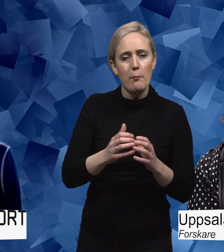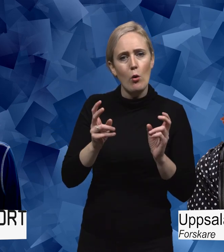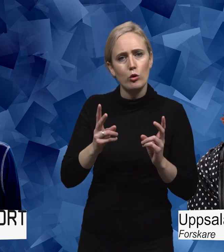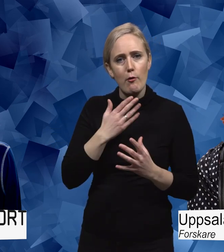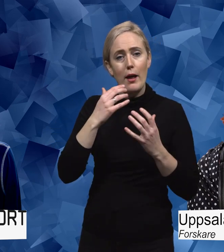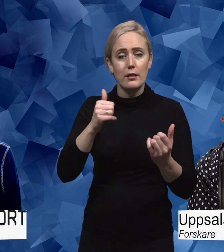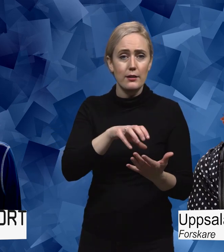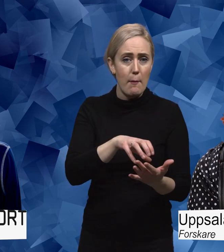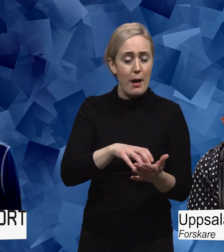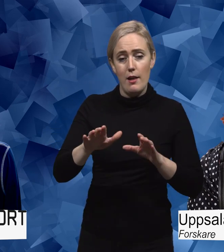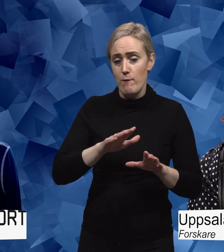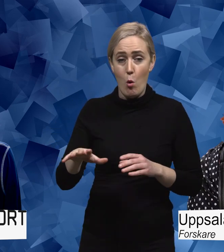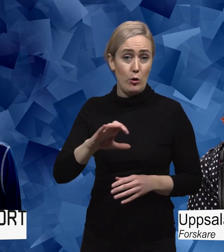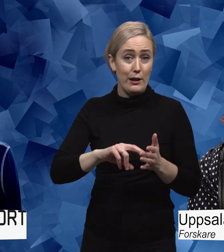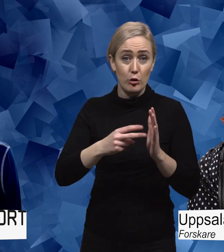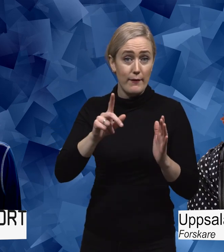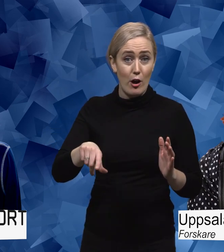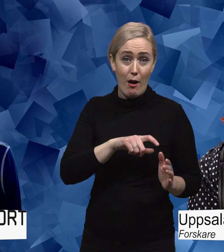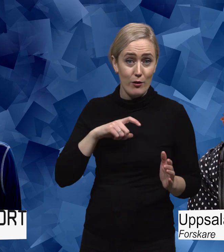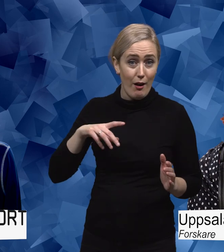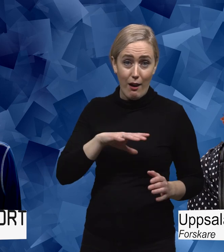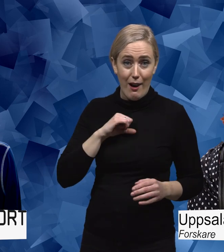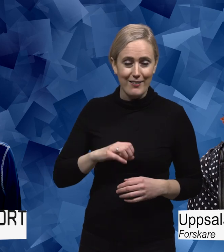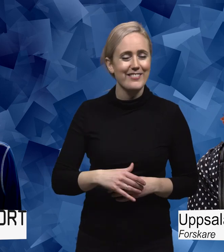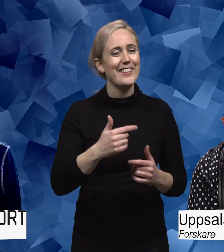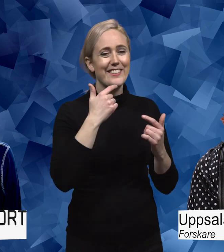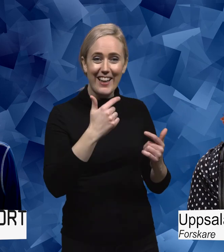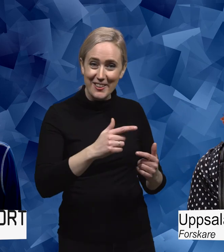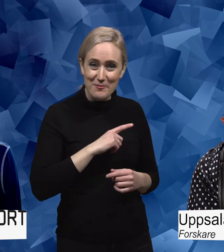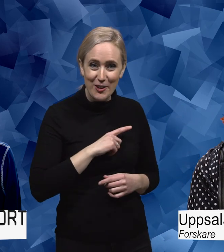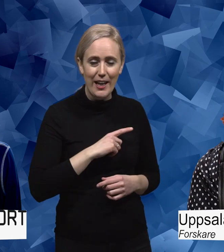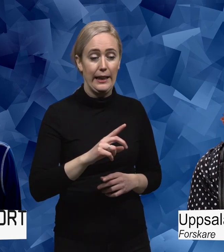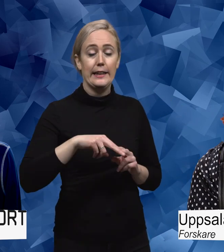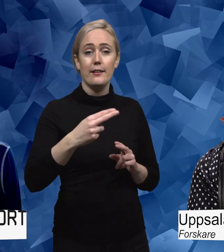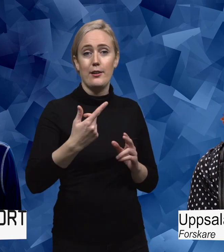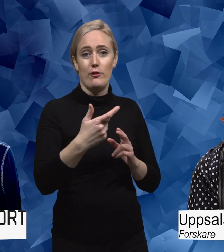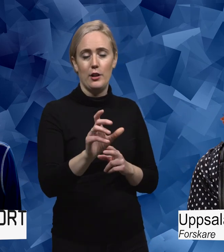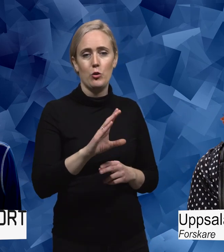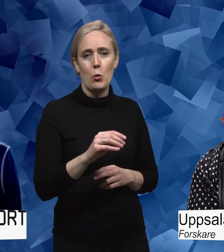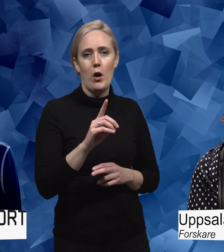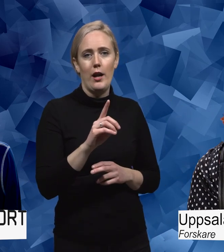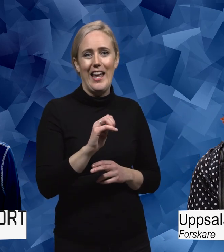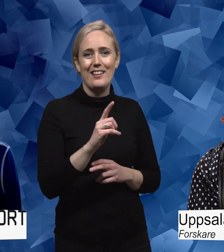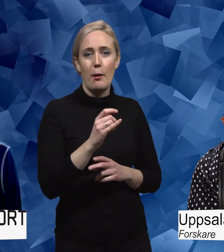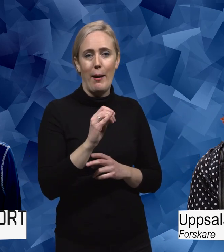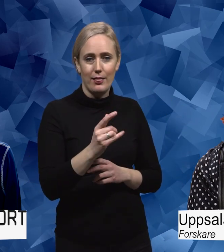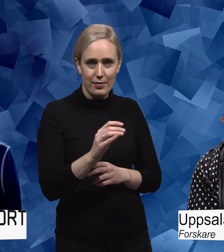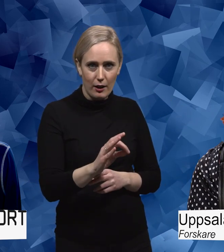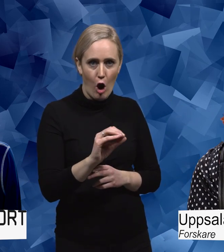vård och hela systemet för oss alla. Tack så mycket. I nästa avsnitt kommer jag träffa Elisabeth Apelmo som har skrivit en avhandling bland